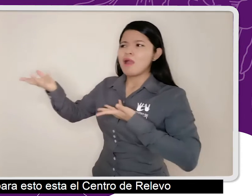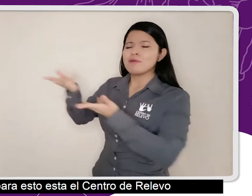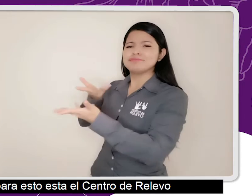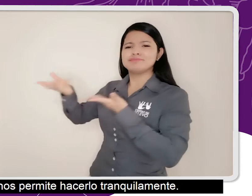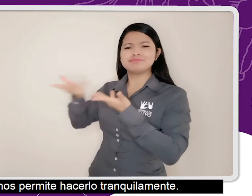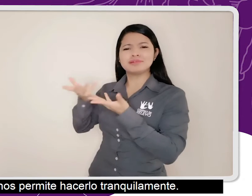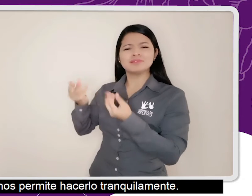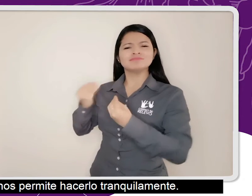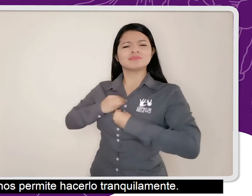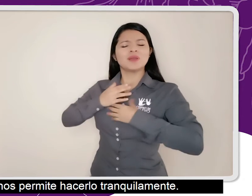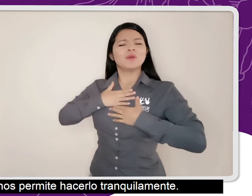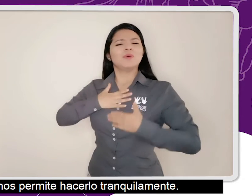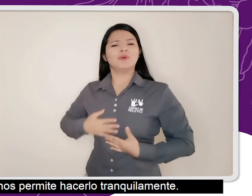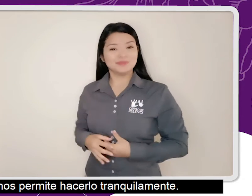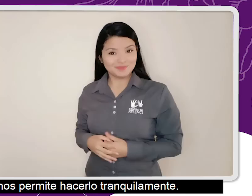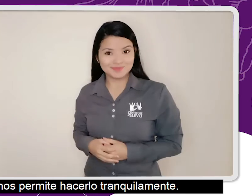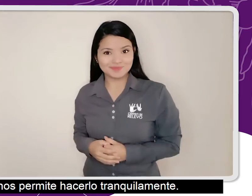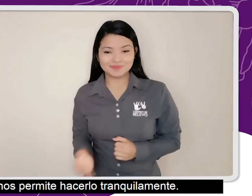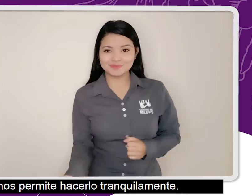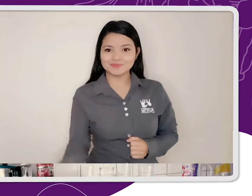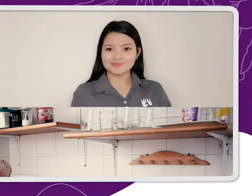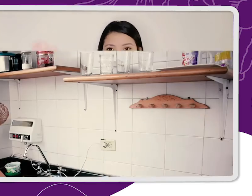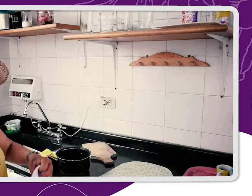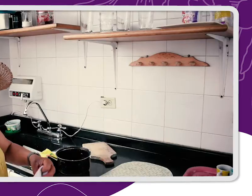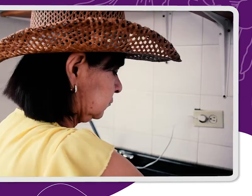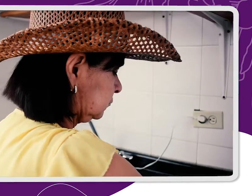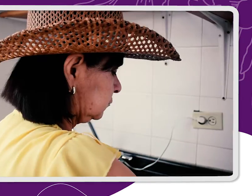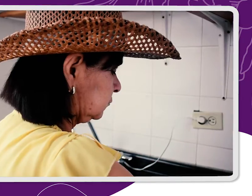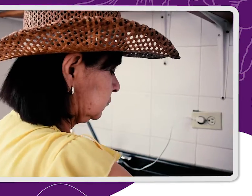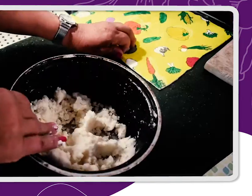centro de relevo que nos permite hacerlo tranquilamente.